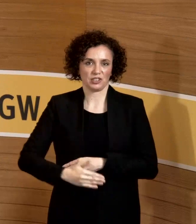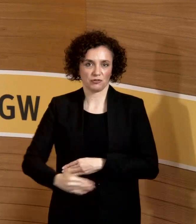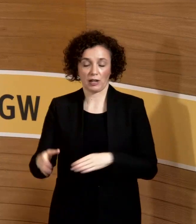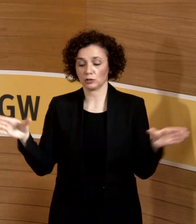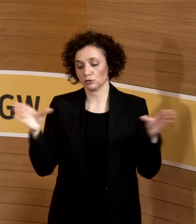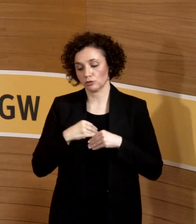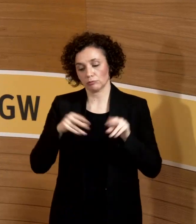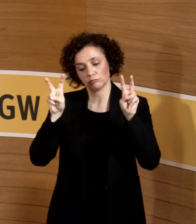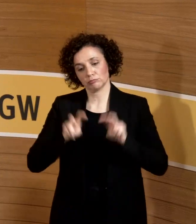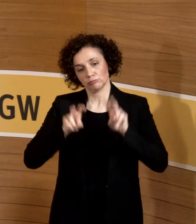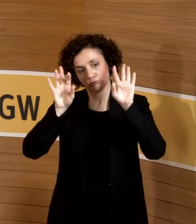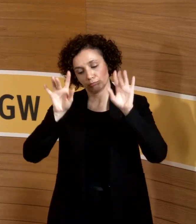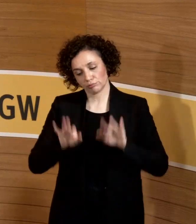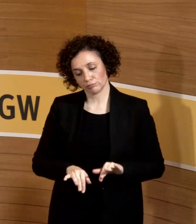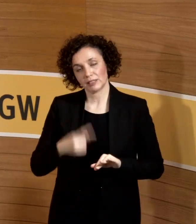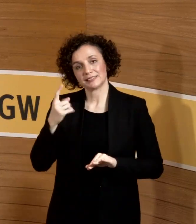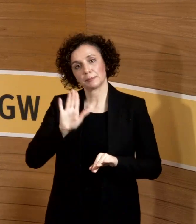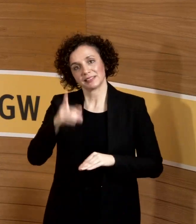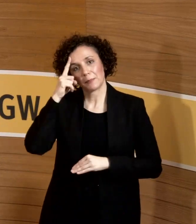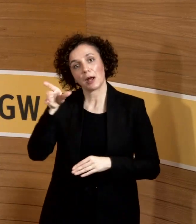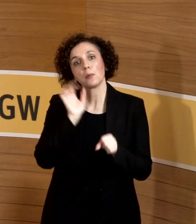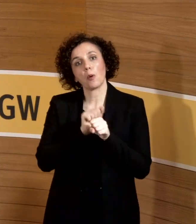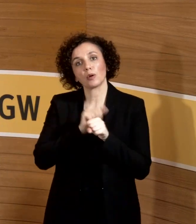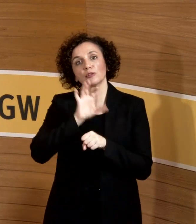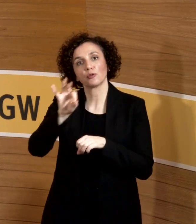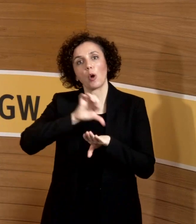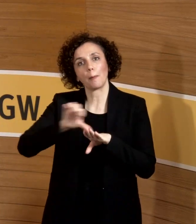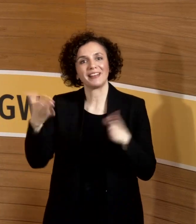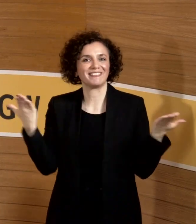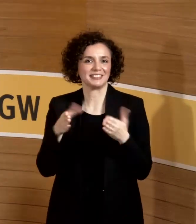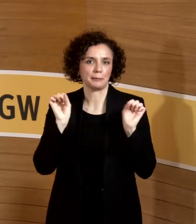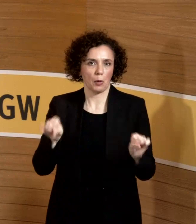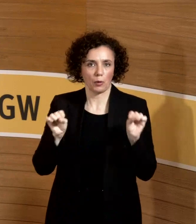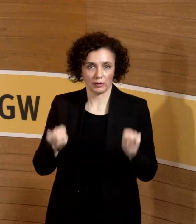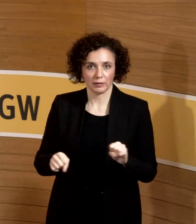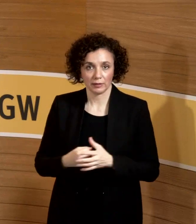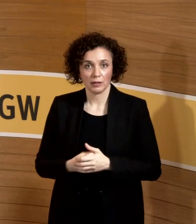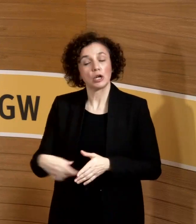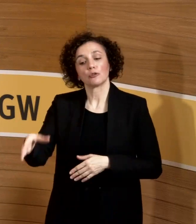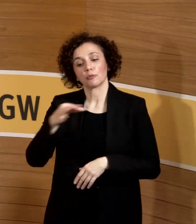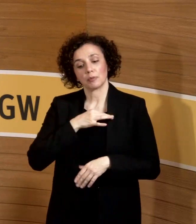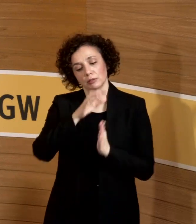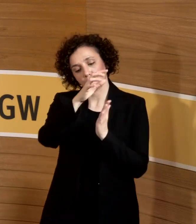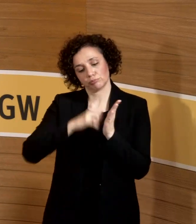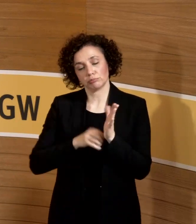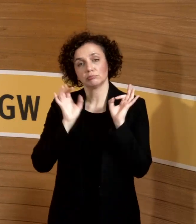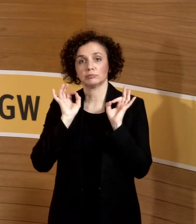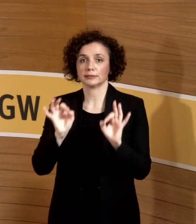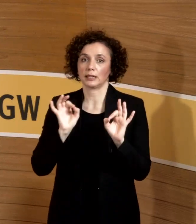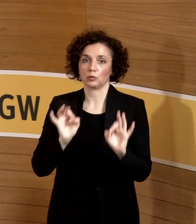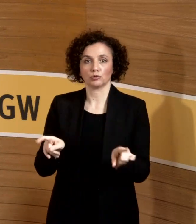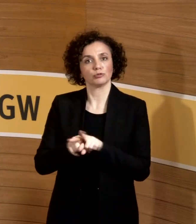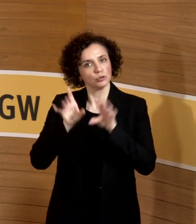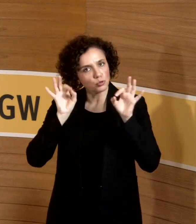was denn vielleicht aus ihrer Sicht ginge und was nicht in dieser Hinsicht. Und das ist, finde ich, ein sehr solides, sehr gutes Paper geworden, was